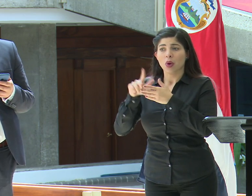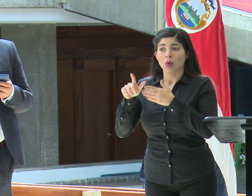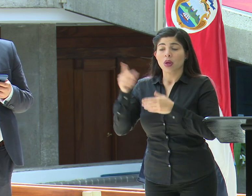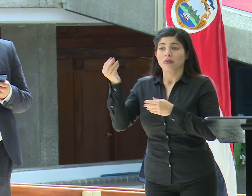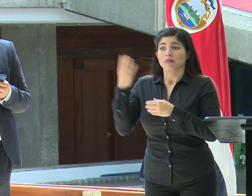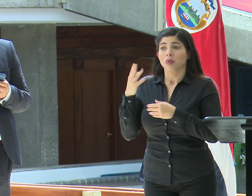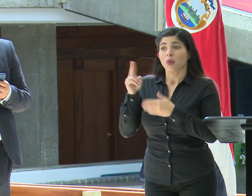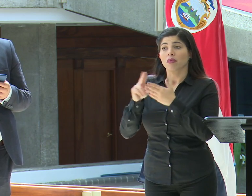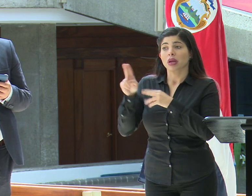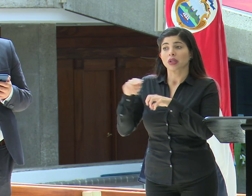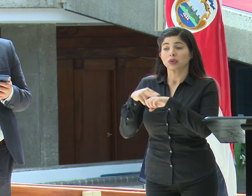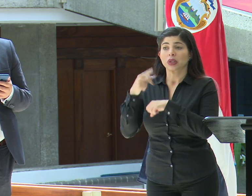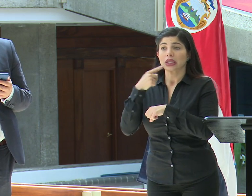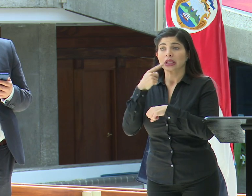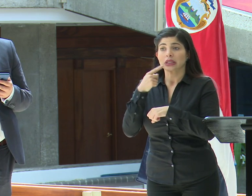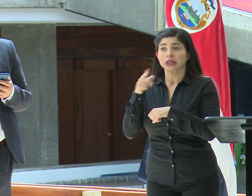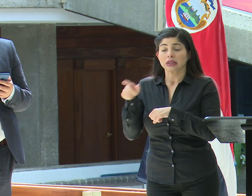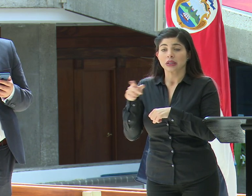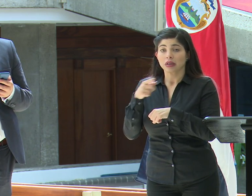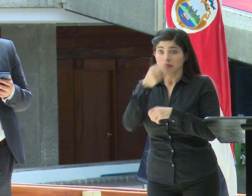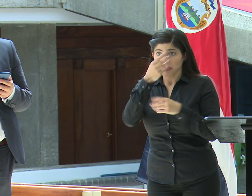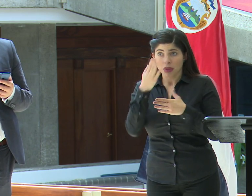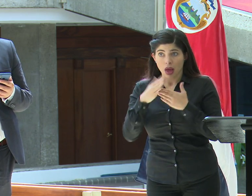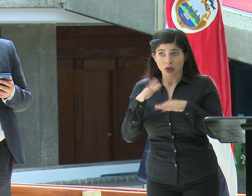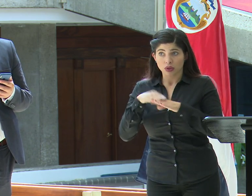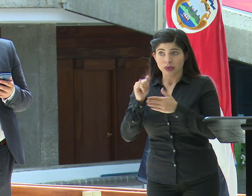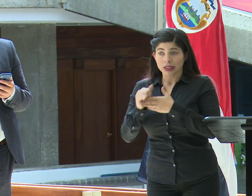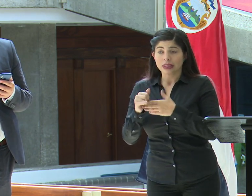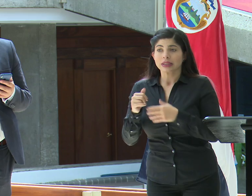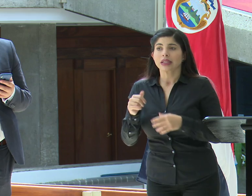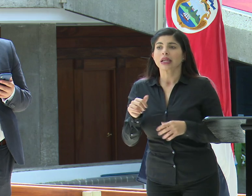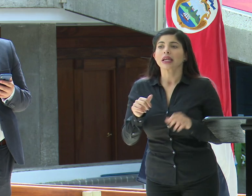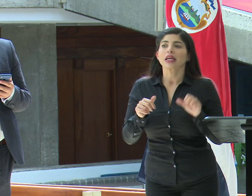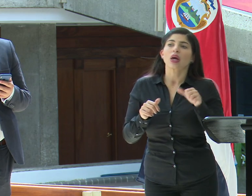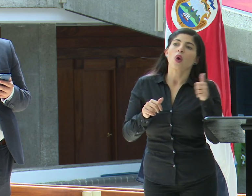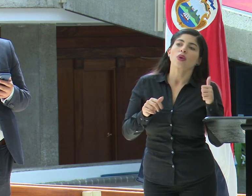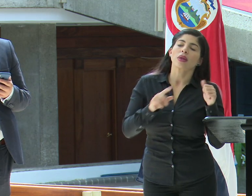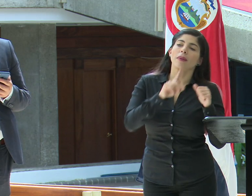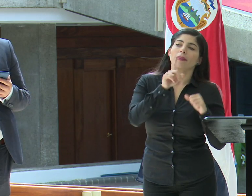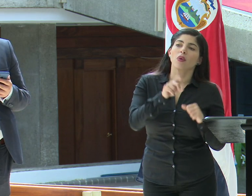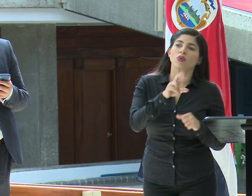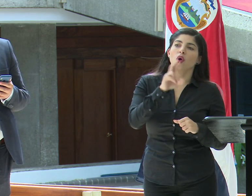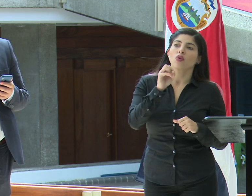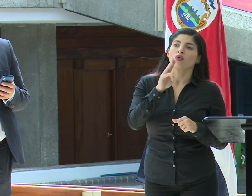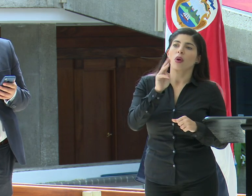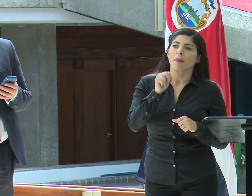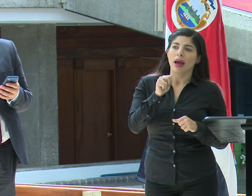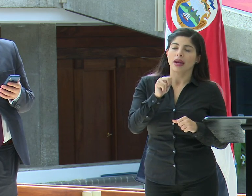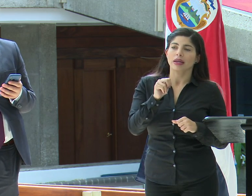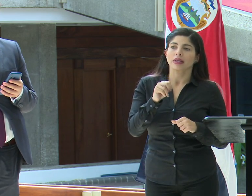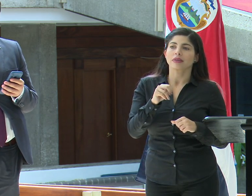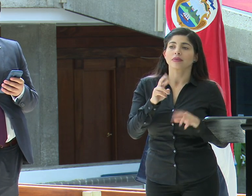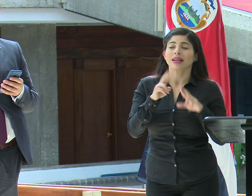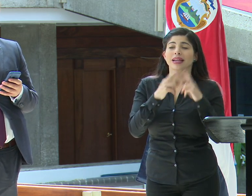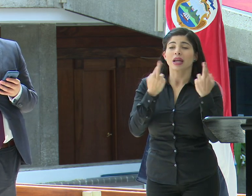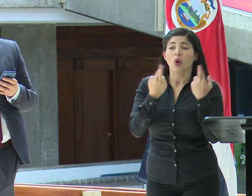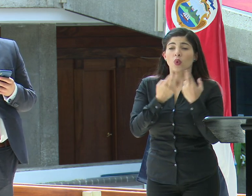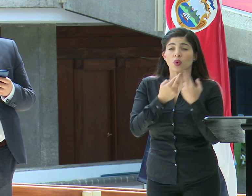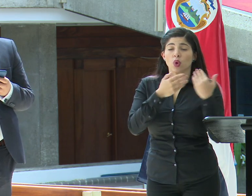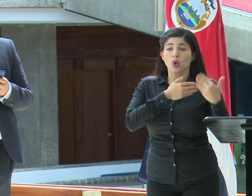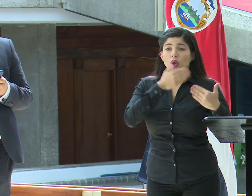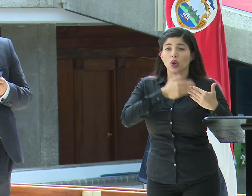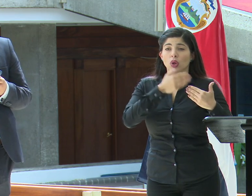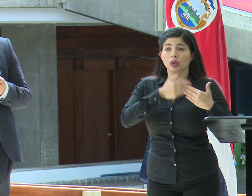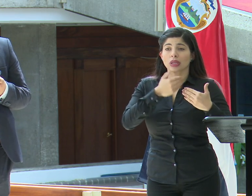llega de la Universidad Nacional, no sé si tienen datos de eso. Y mis últimas consultas son para Don Román. Don Román, al respecto de las reuniones que han mantenido